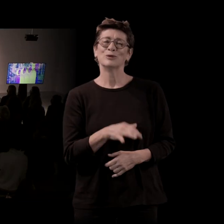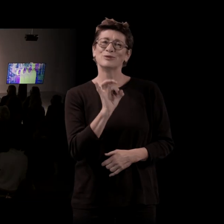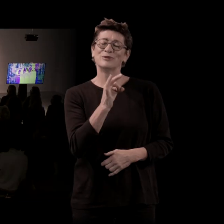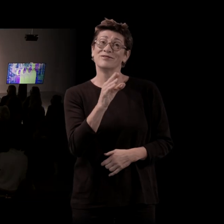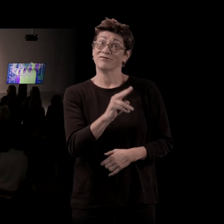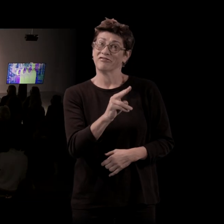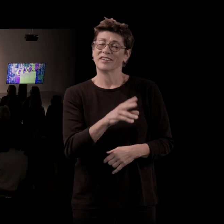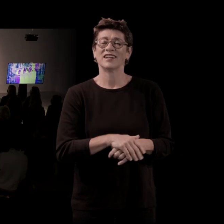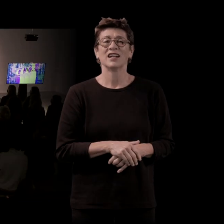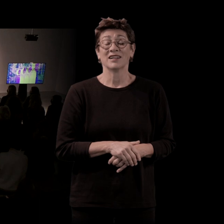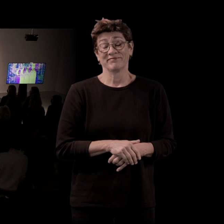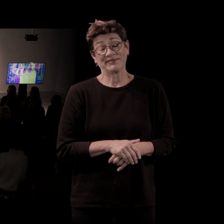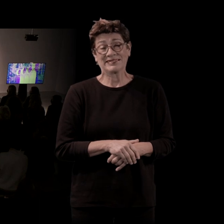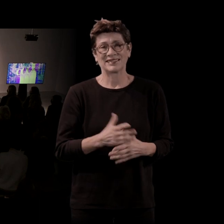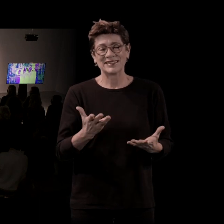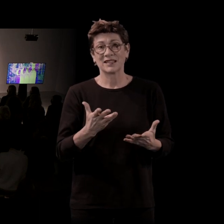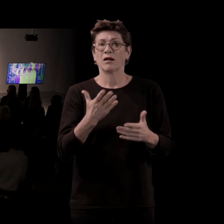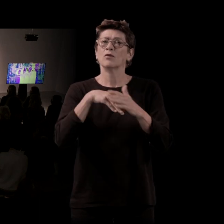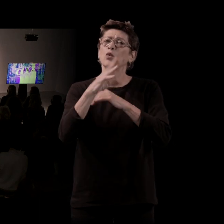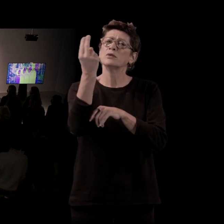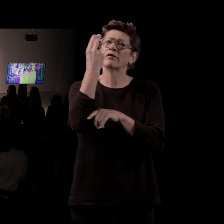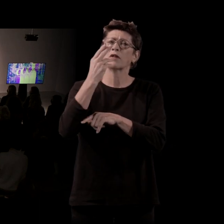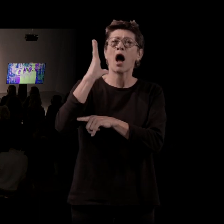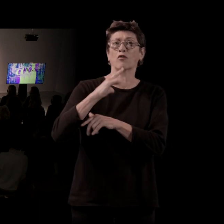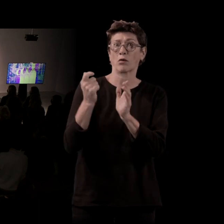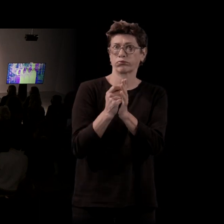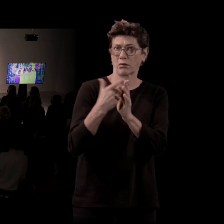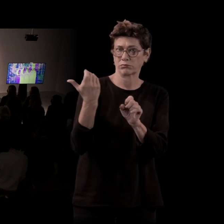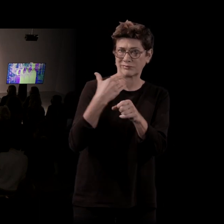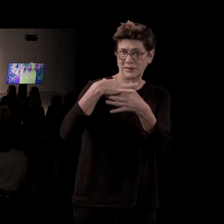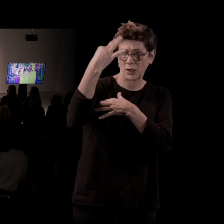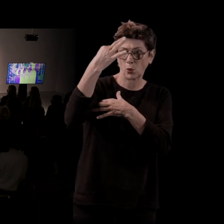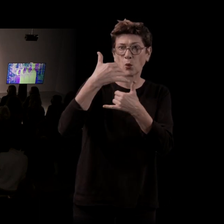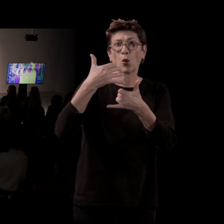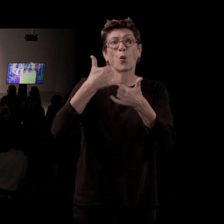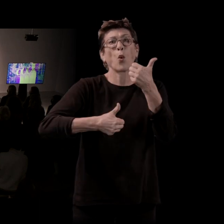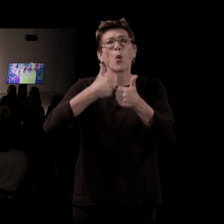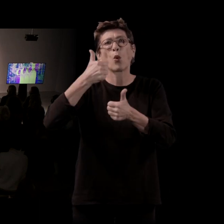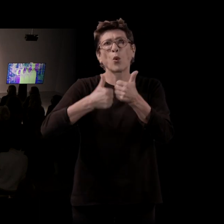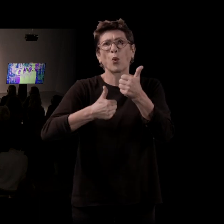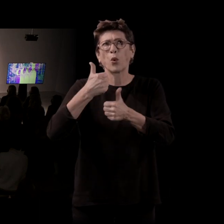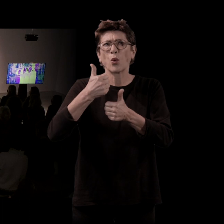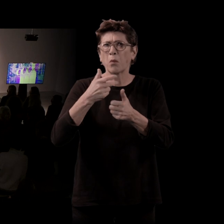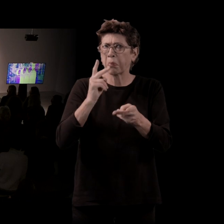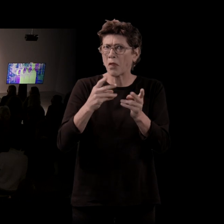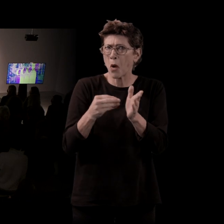À l'université, oui, j'avais gagné un concours, le fameux concours. Peut-être que ça existe toujours, qui a été organisé par le CRUS à l'époque.